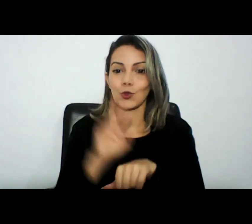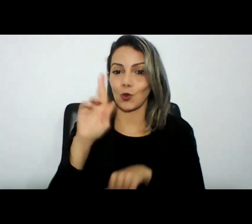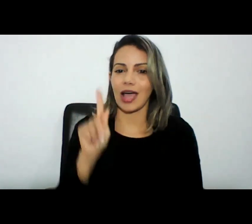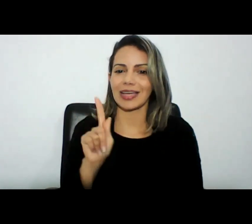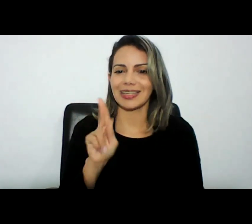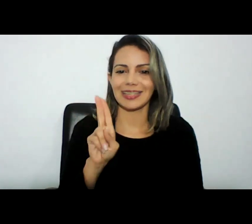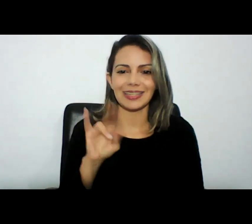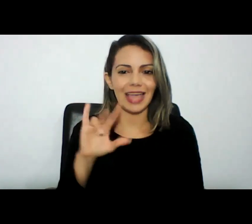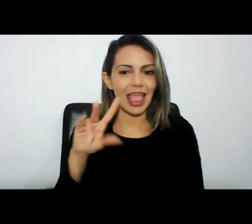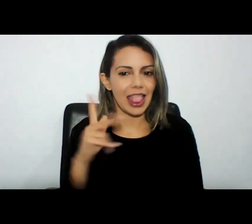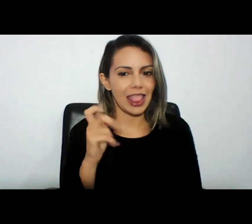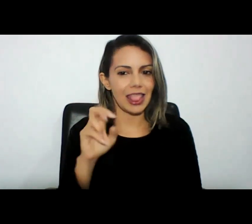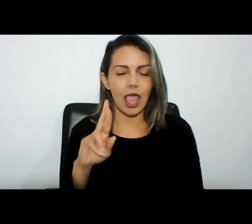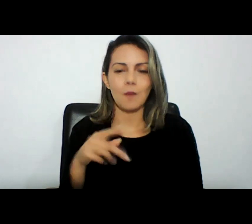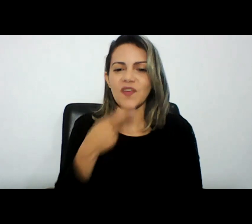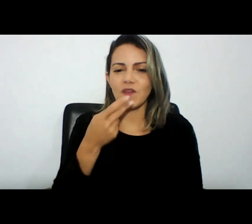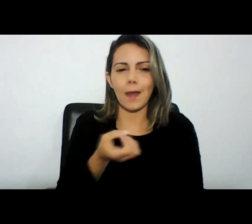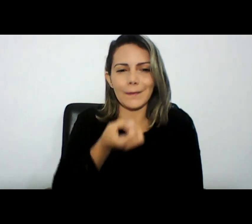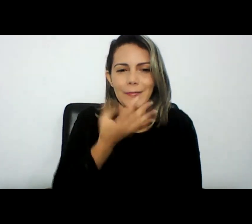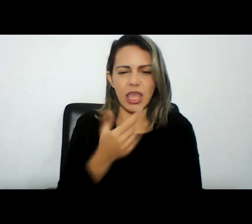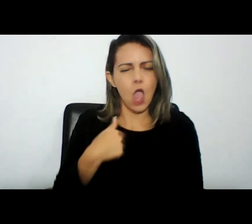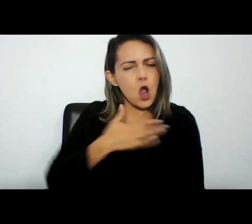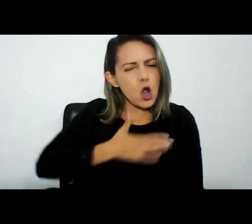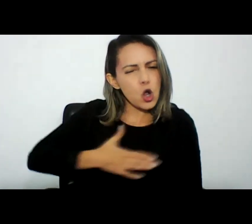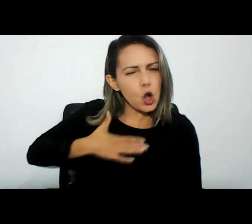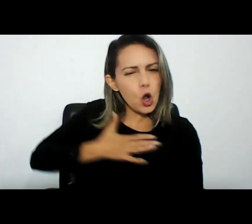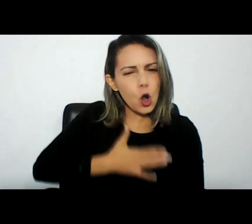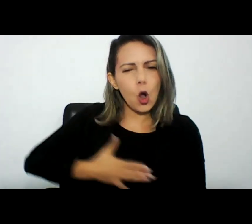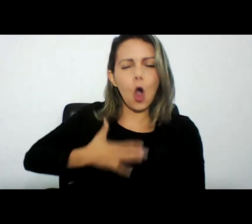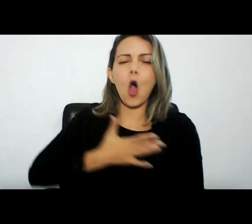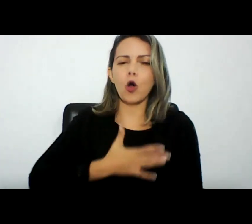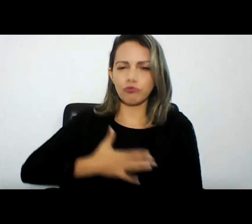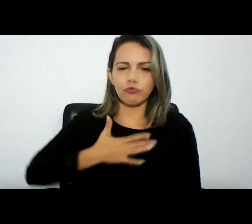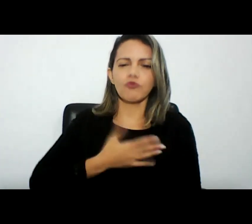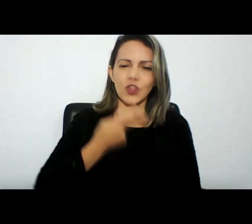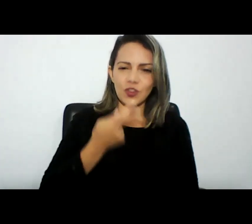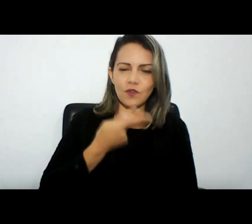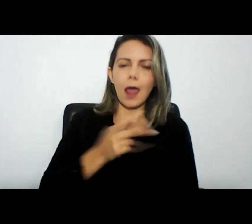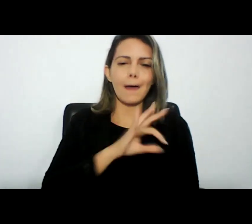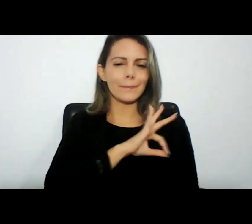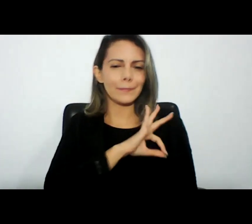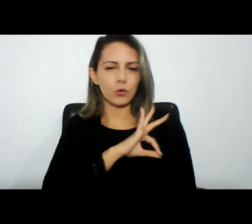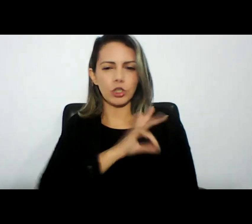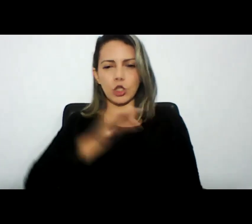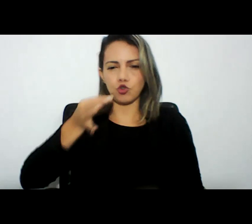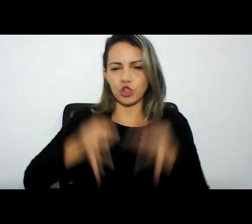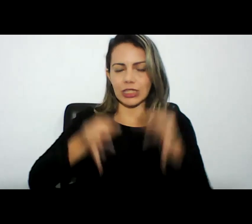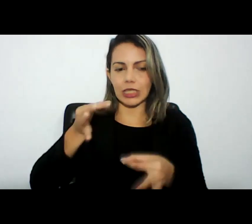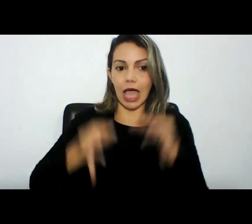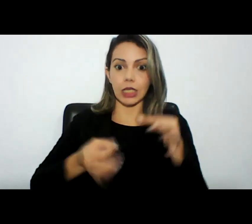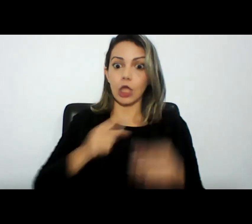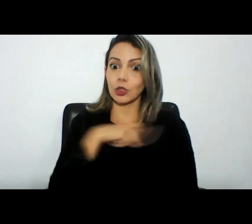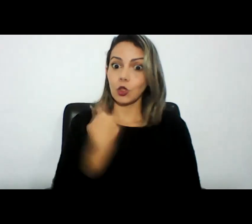grande apreço, eu estudo polícia judiciária, eu gosto de falar de polícia judiciária, a gente percebe que é um